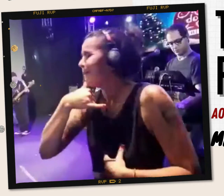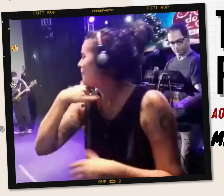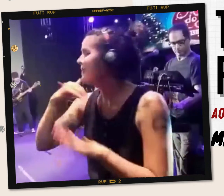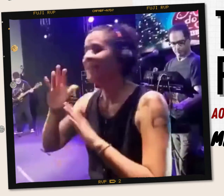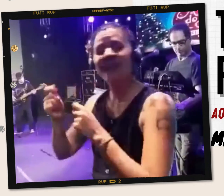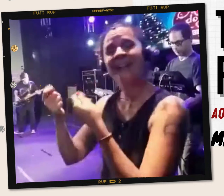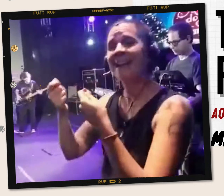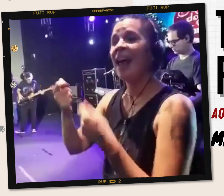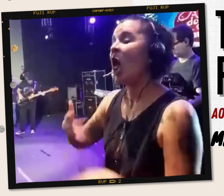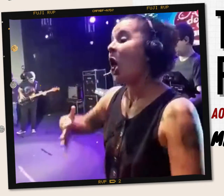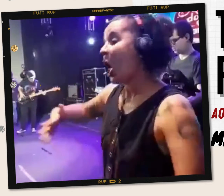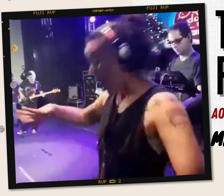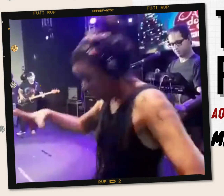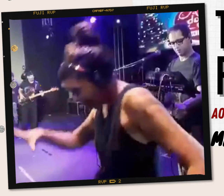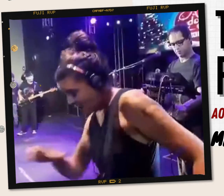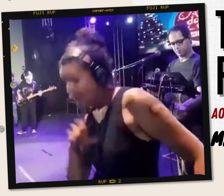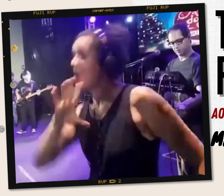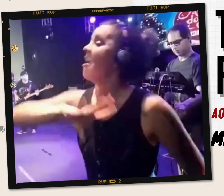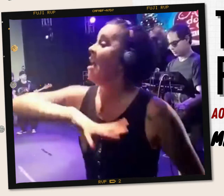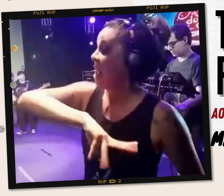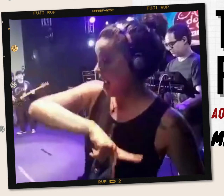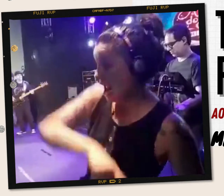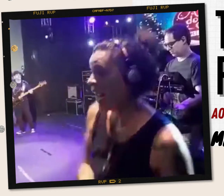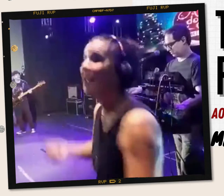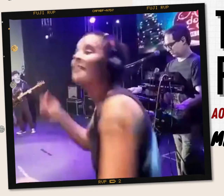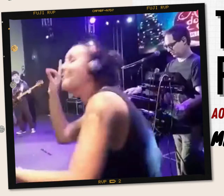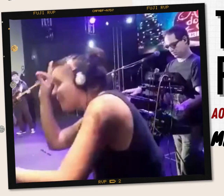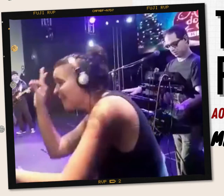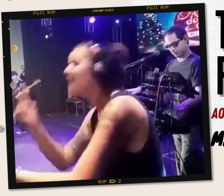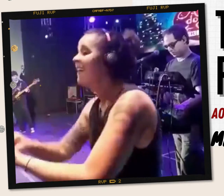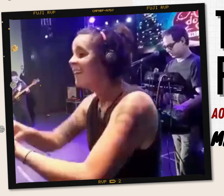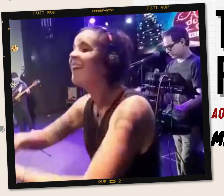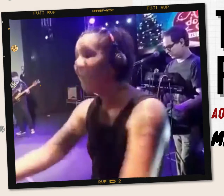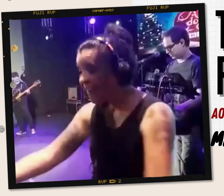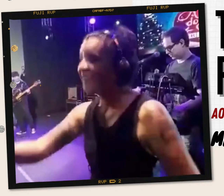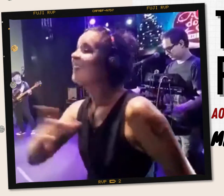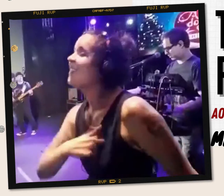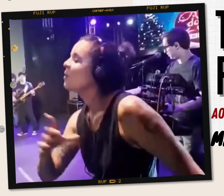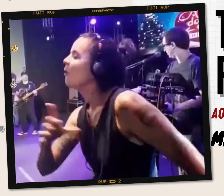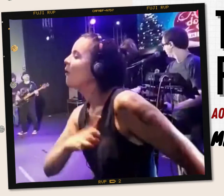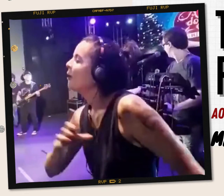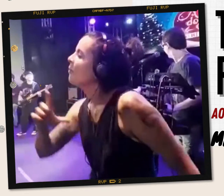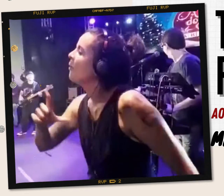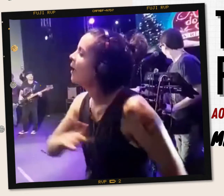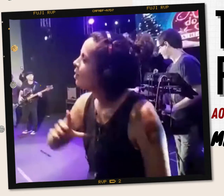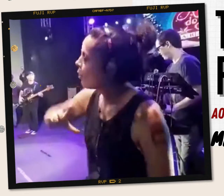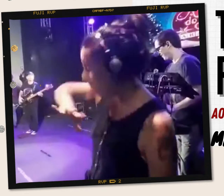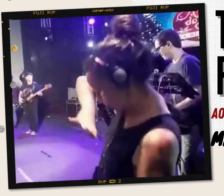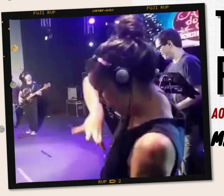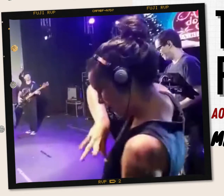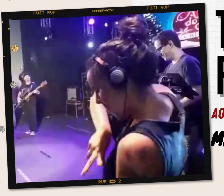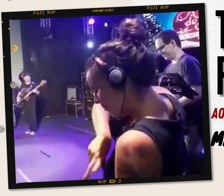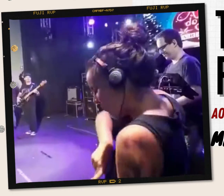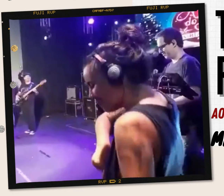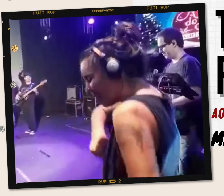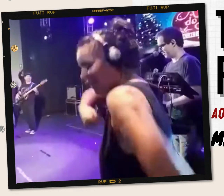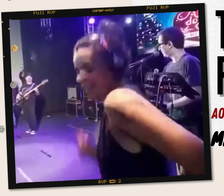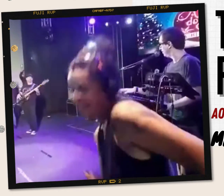frio Nosso amor aí tem Eu quero muito tempo para